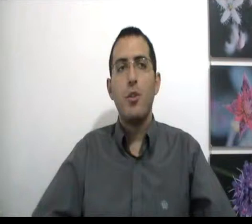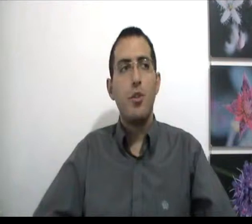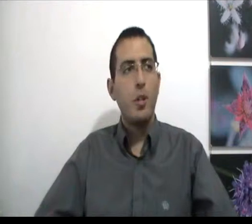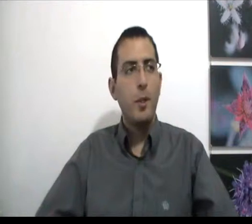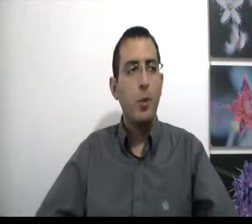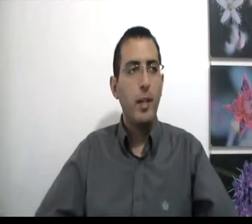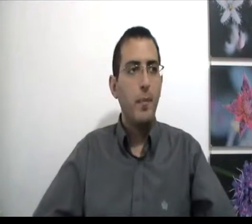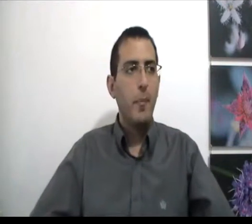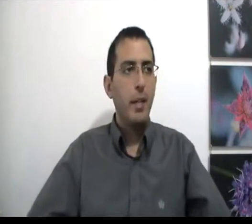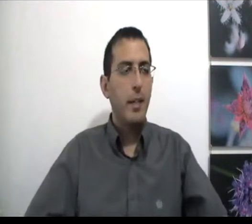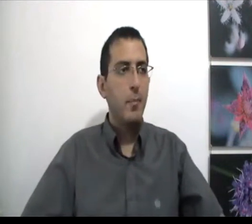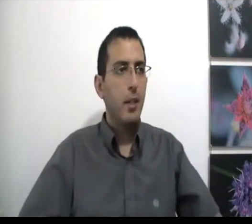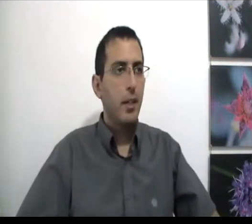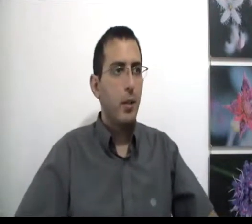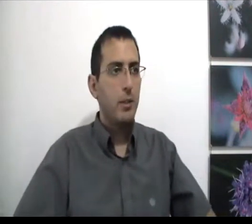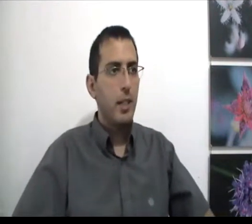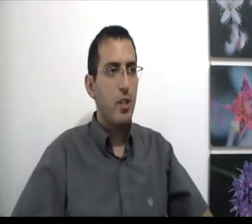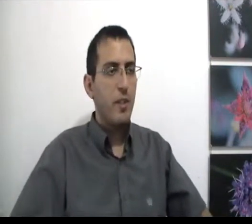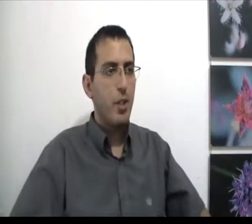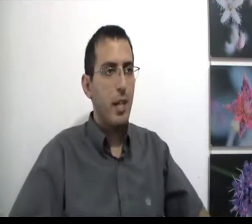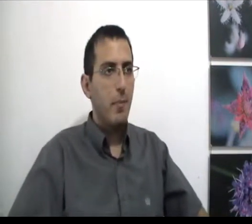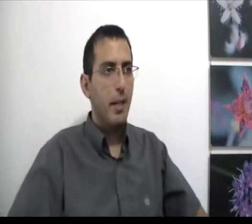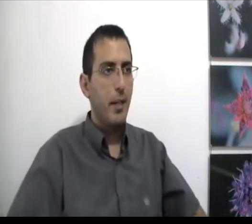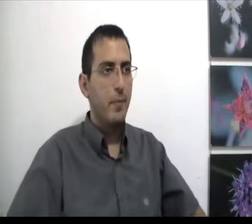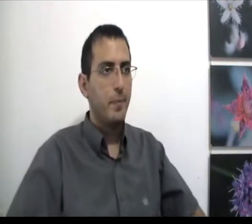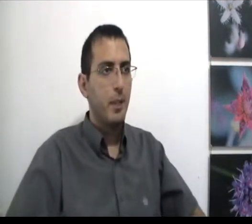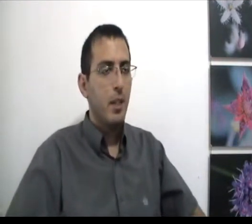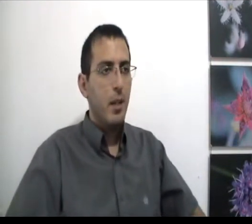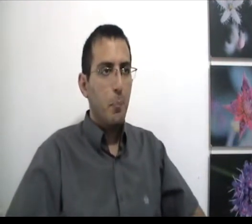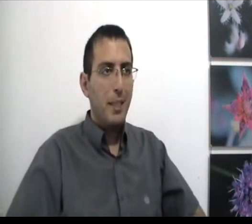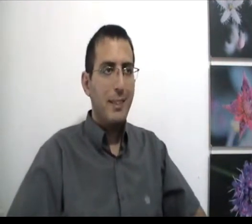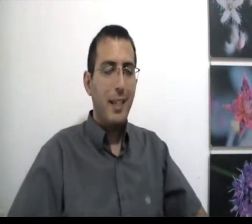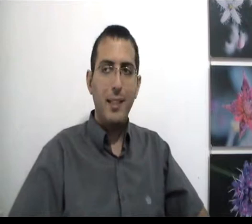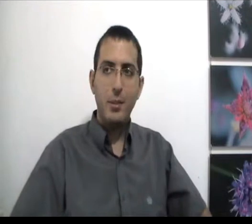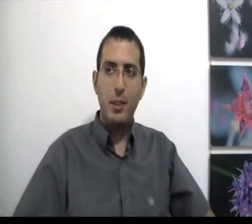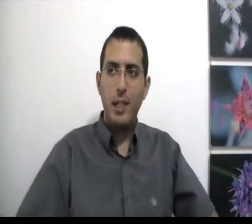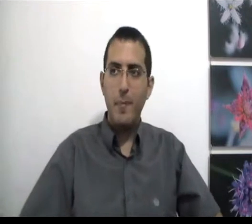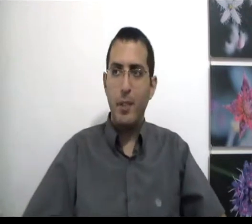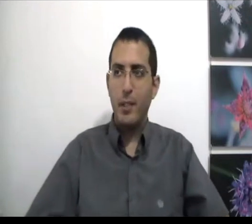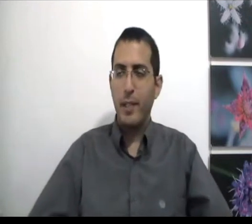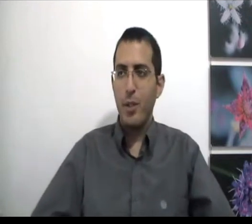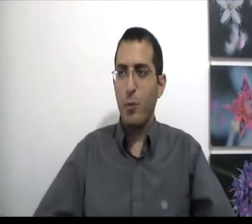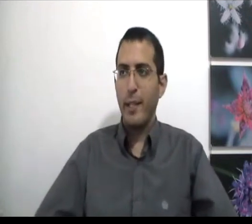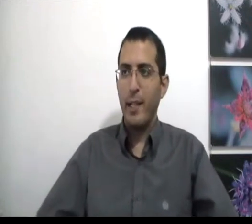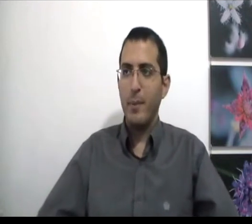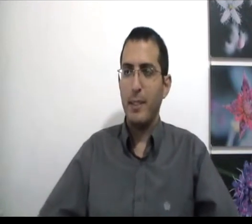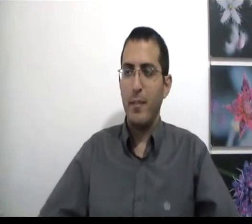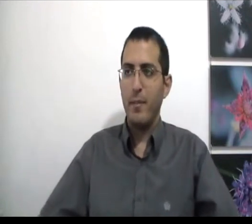שלום לכולם, הפעם אני רוצה להשיב לשאלה הבאה מה צריך לעשות אדם כאשר הוא מגיע למצב